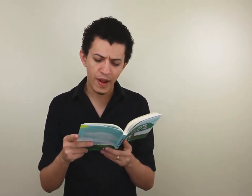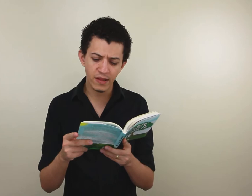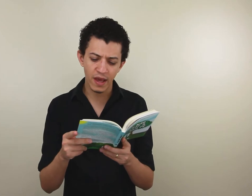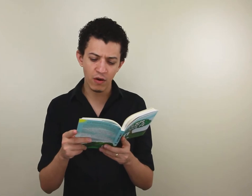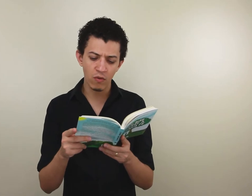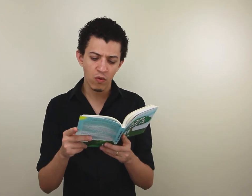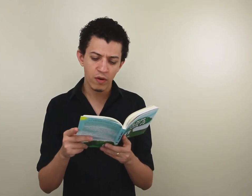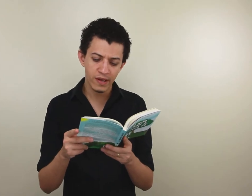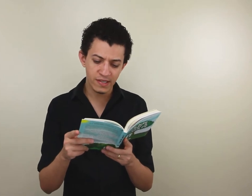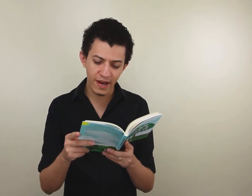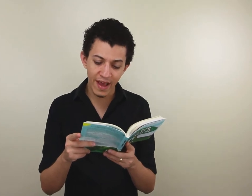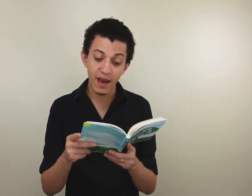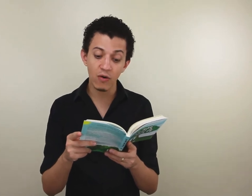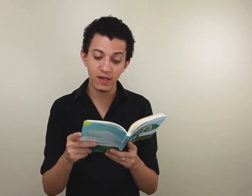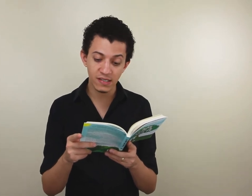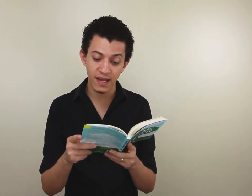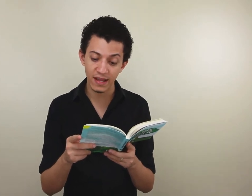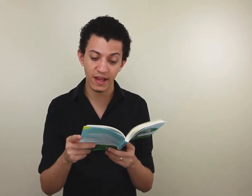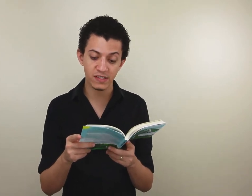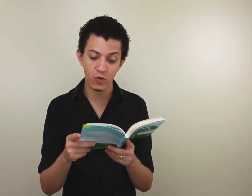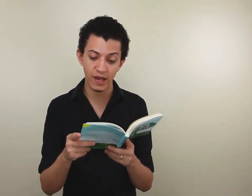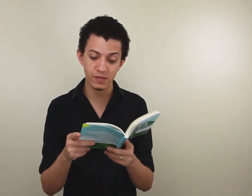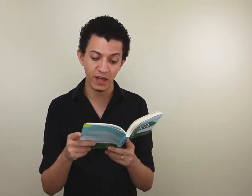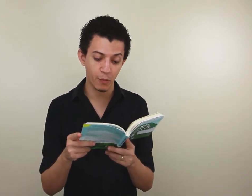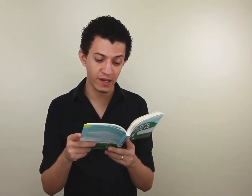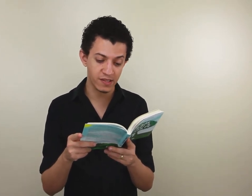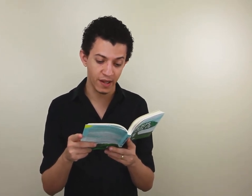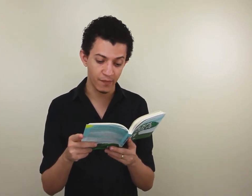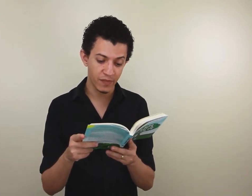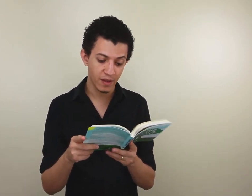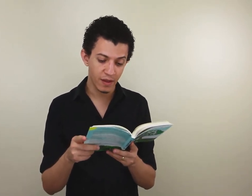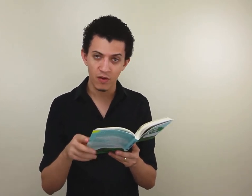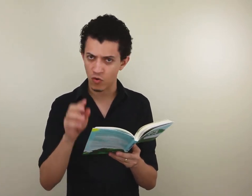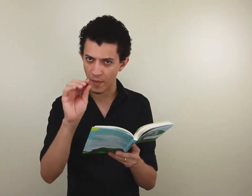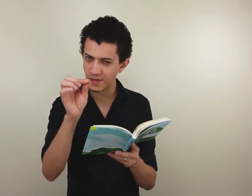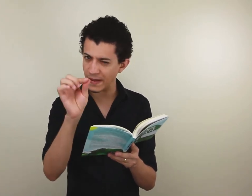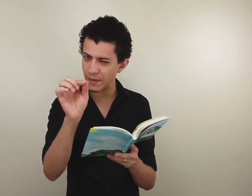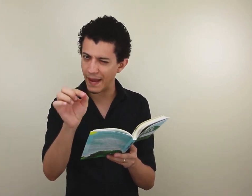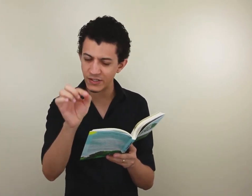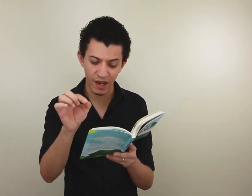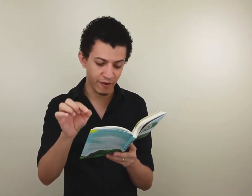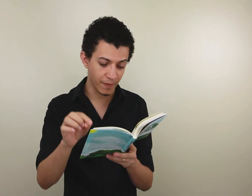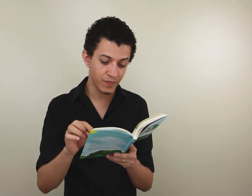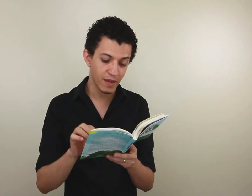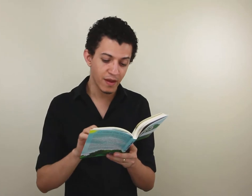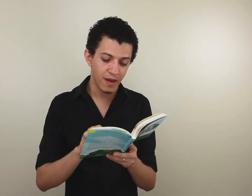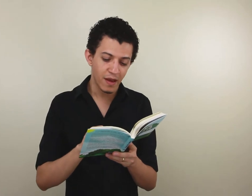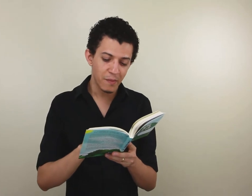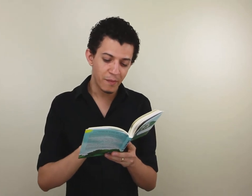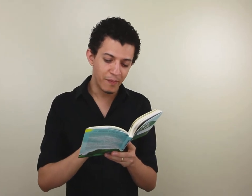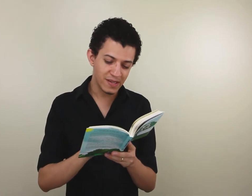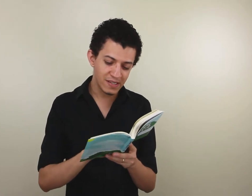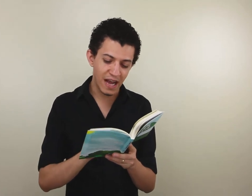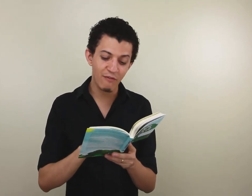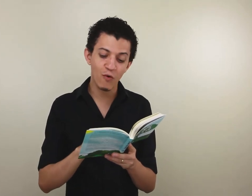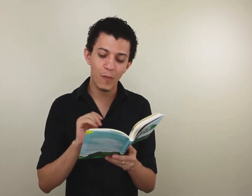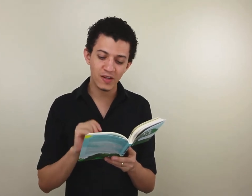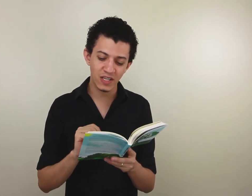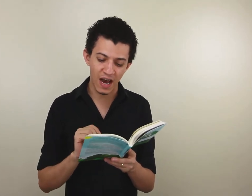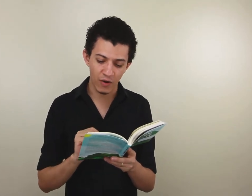Compreenderam que seria egoísta reter esse conhecimento para si. Comece a perceber a chave aí. Precisavam compartilhar.